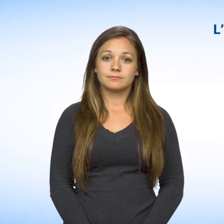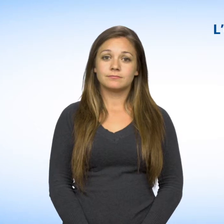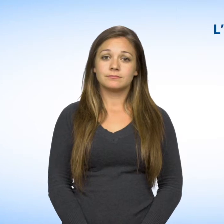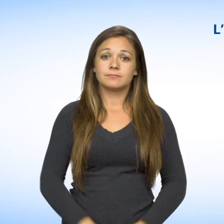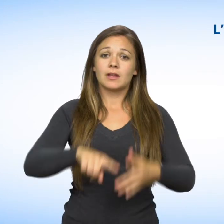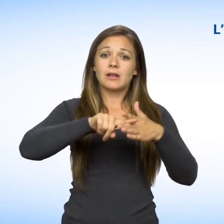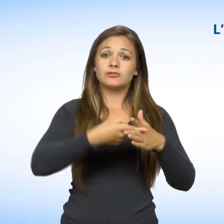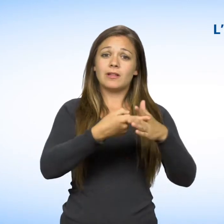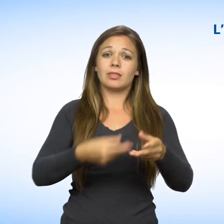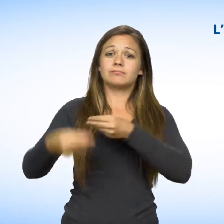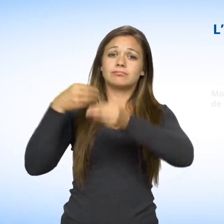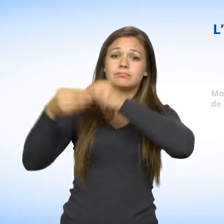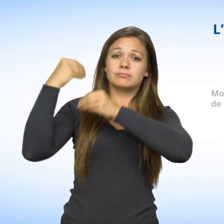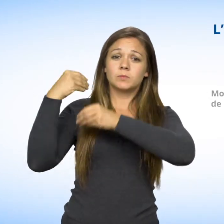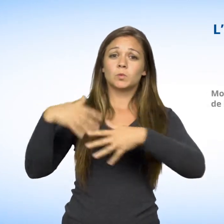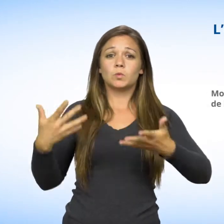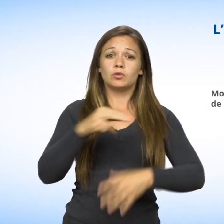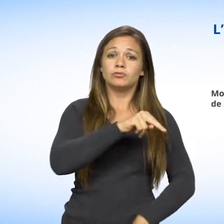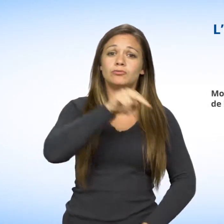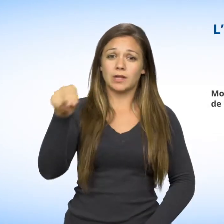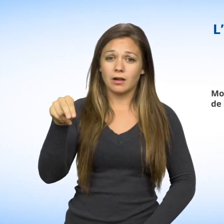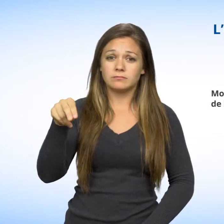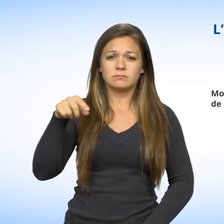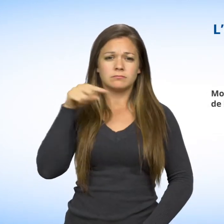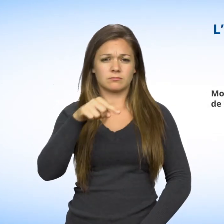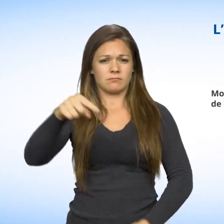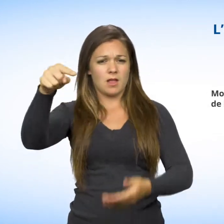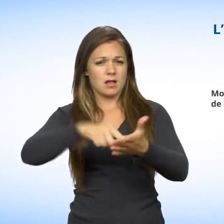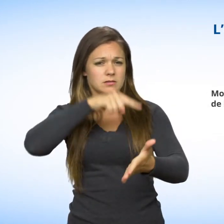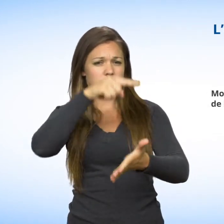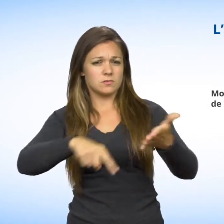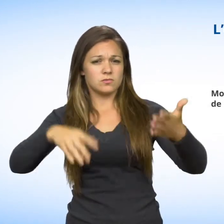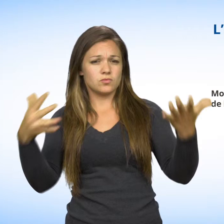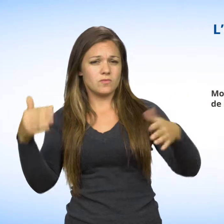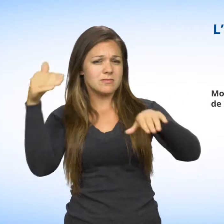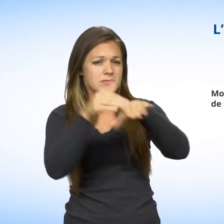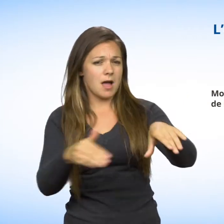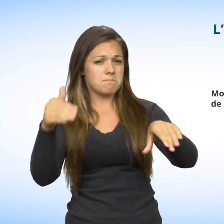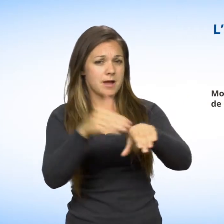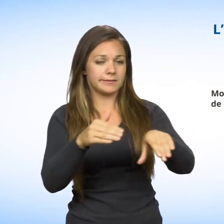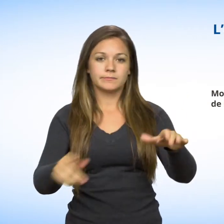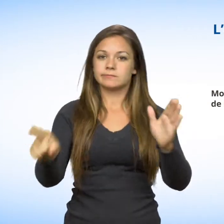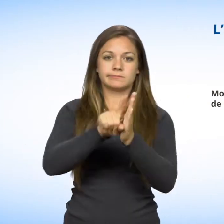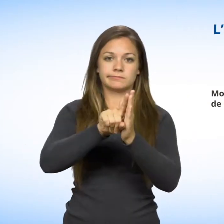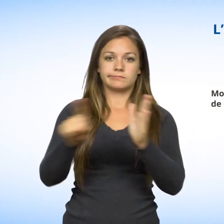L'origine ethnique ou nationale est un motif interdit de discrimination et de harcèlement.